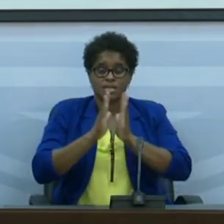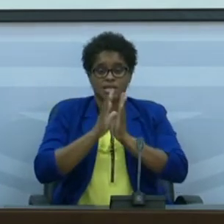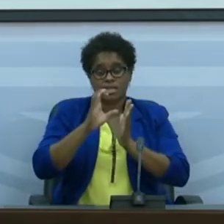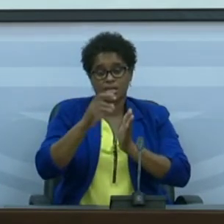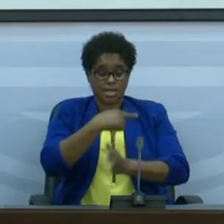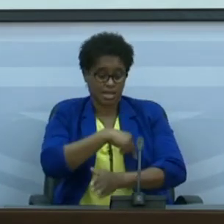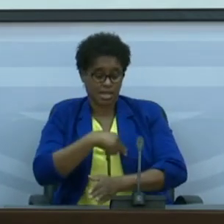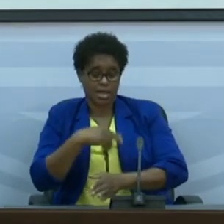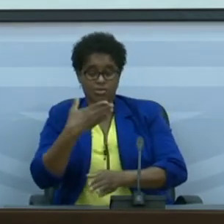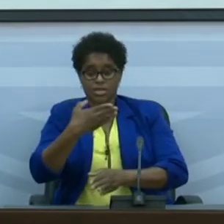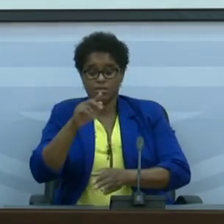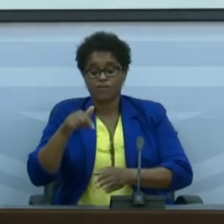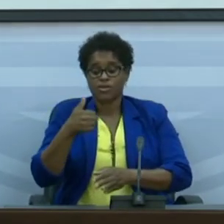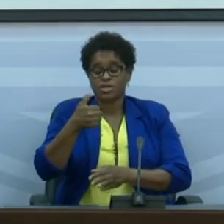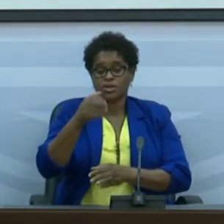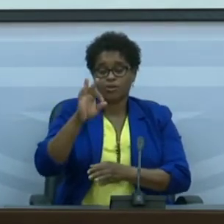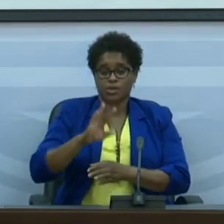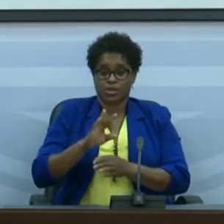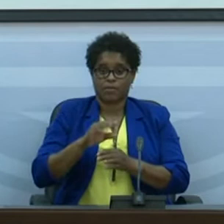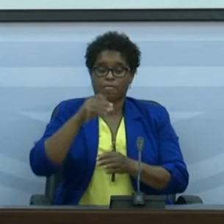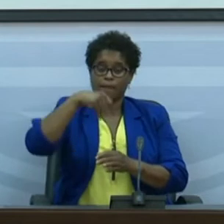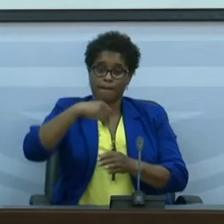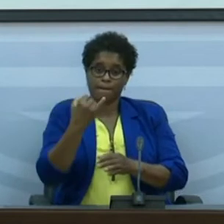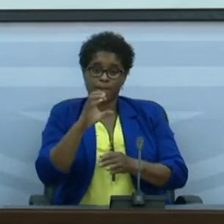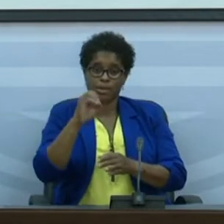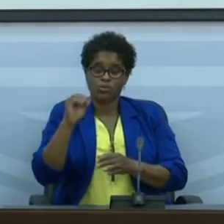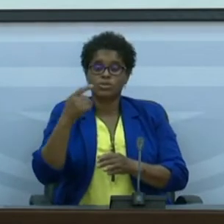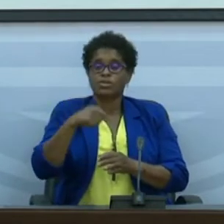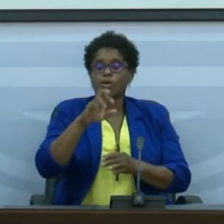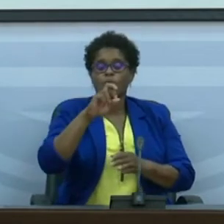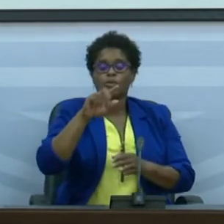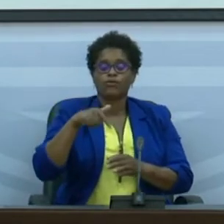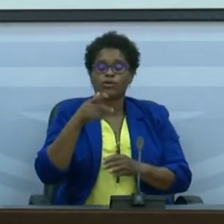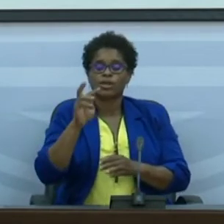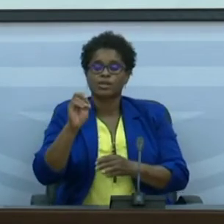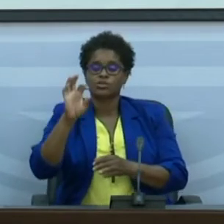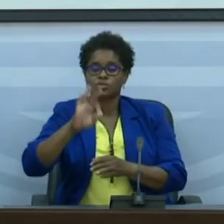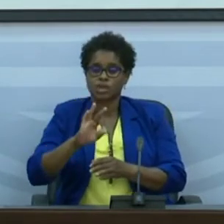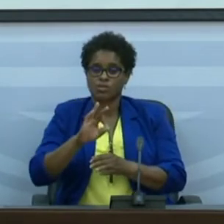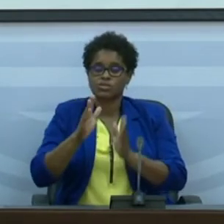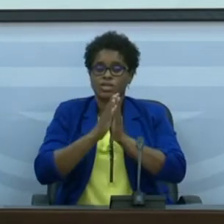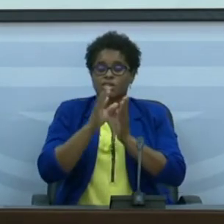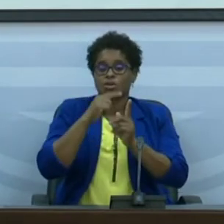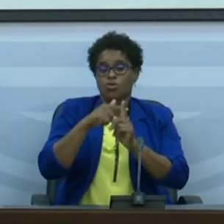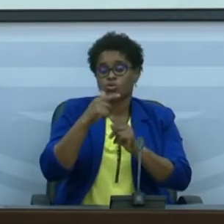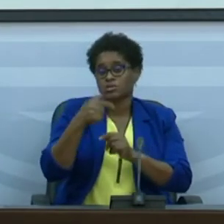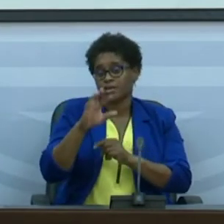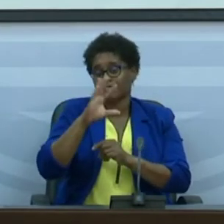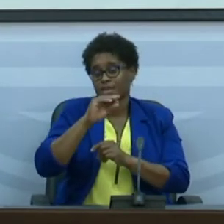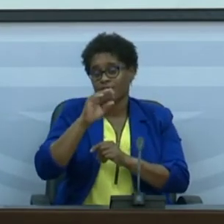Catarina de Santiago tem 7,5%, Picos tem 8,3%, Santa Cruz tem 10